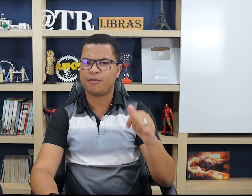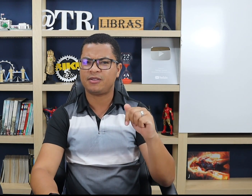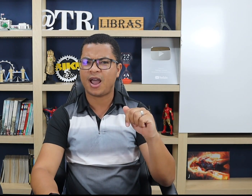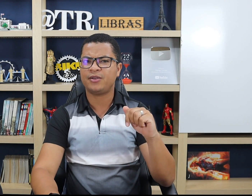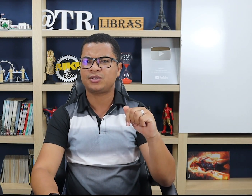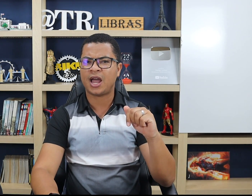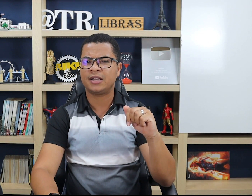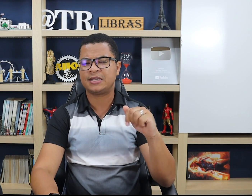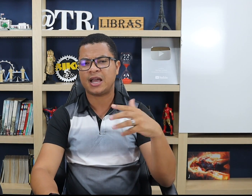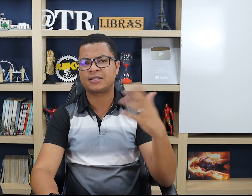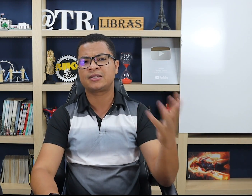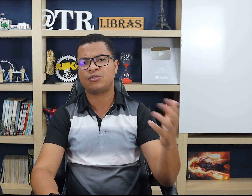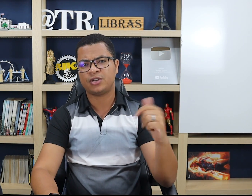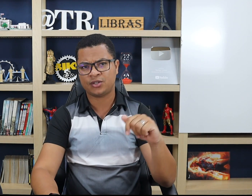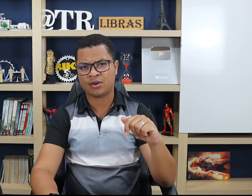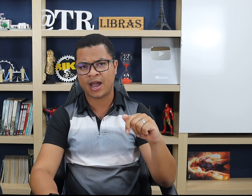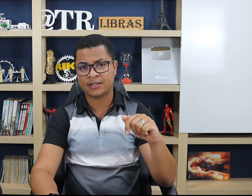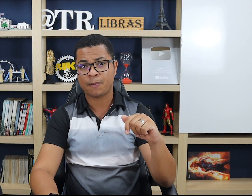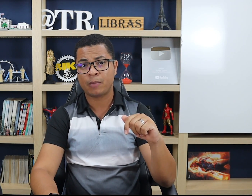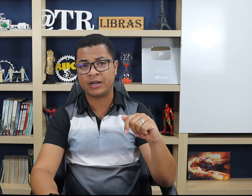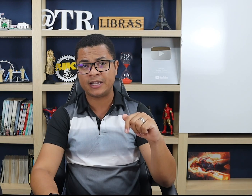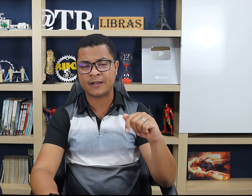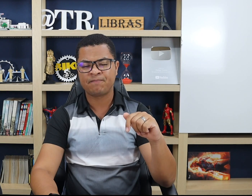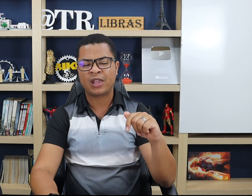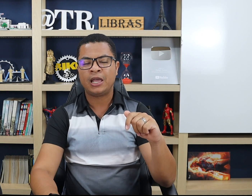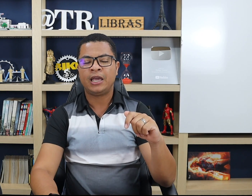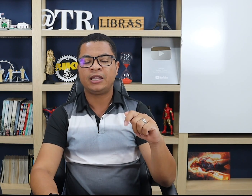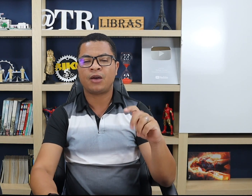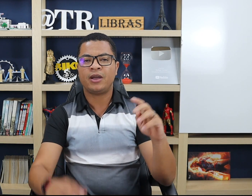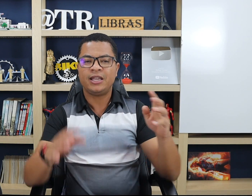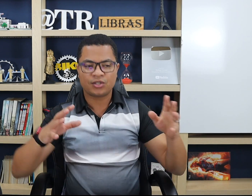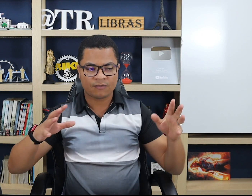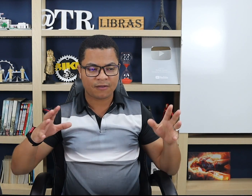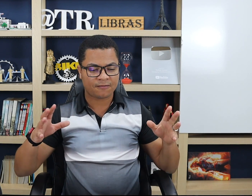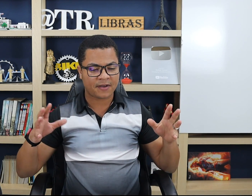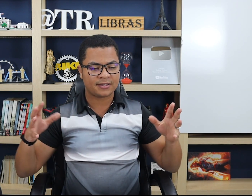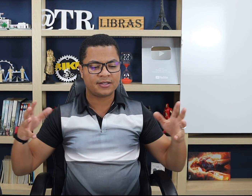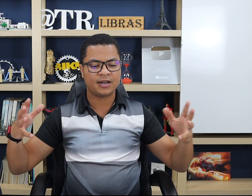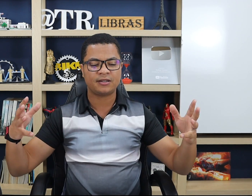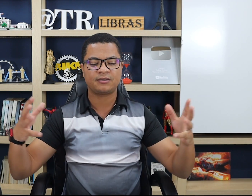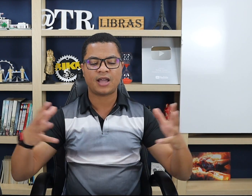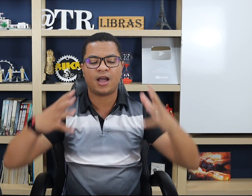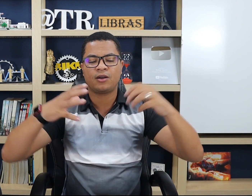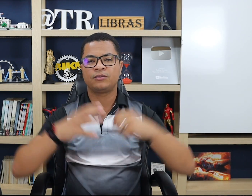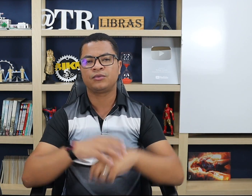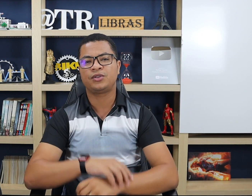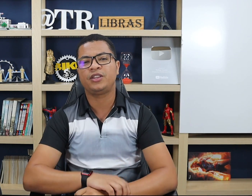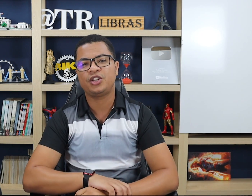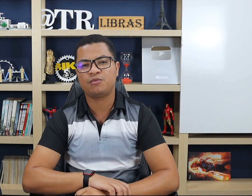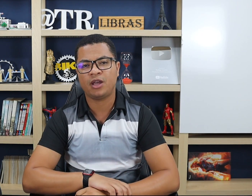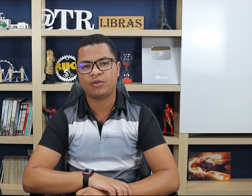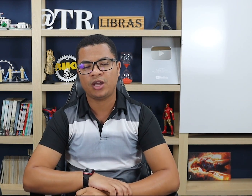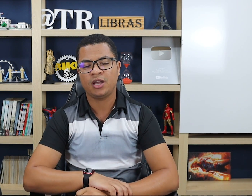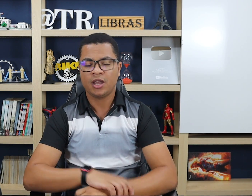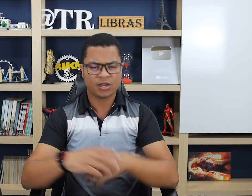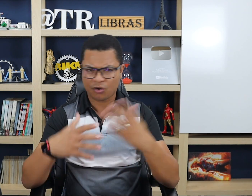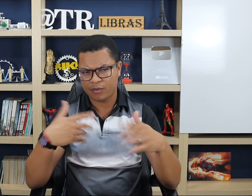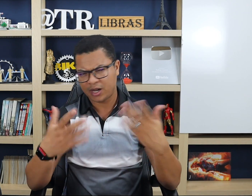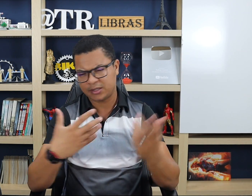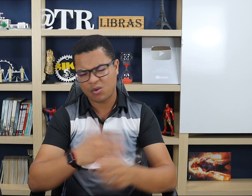comentários, tá? Sinais que são direcionais, beleza? Então, isso vai facilitar o seu entendimento aí e a sua comunicação